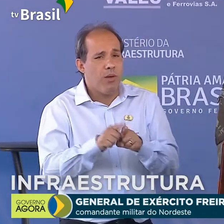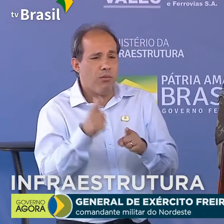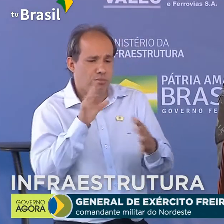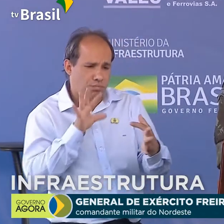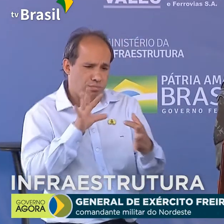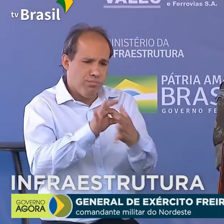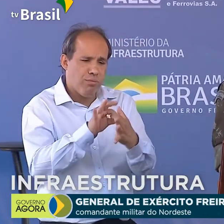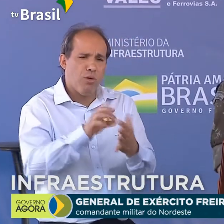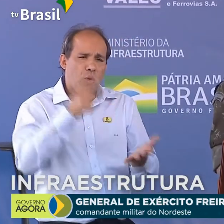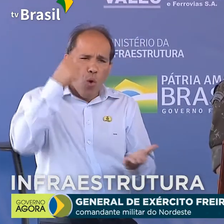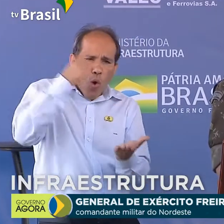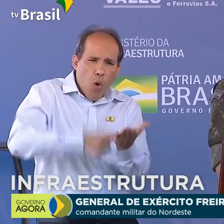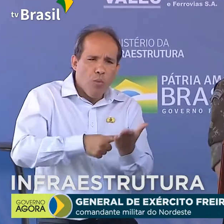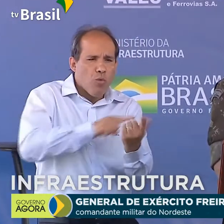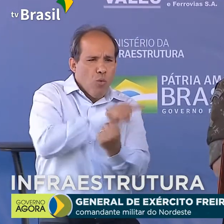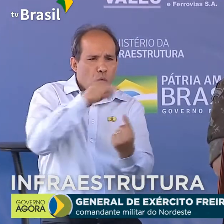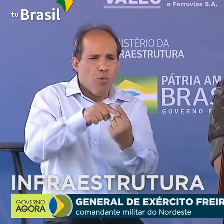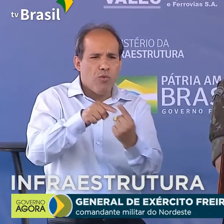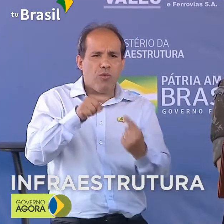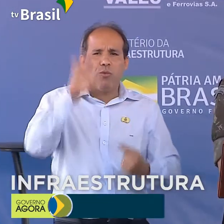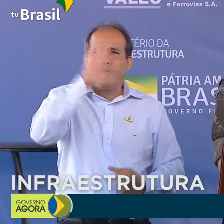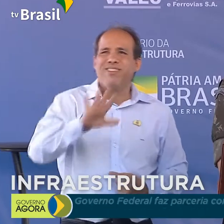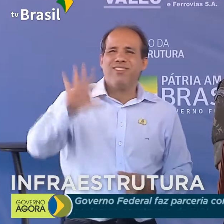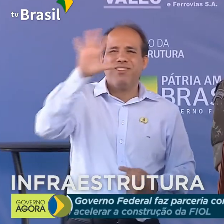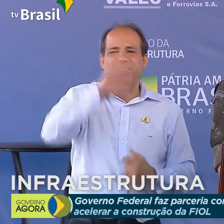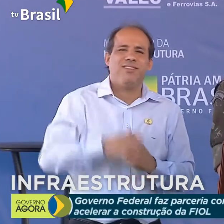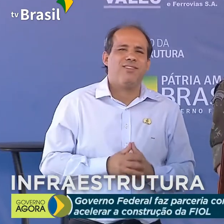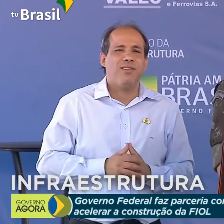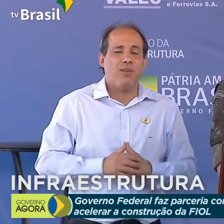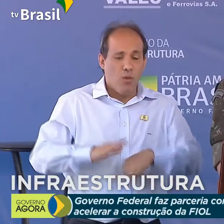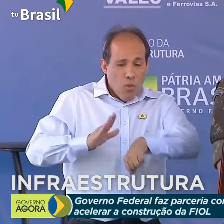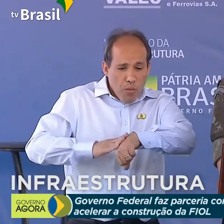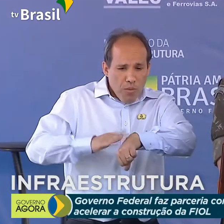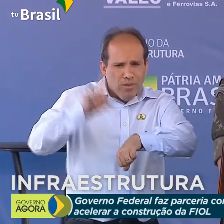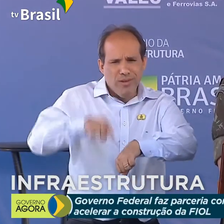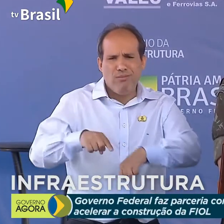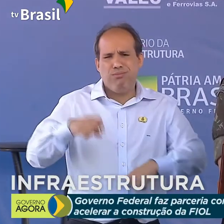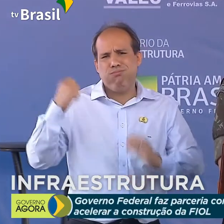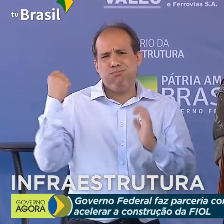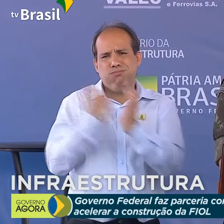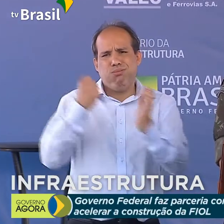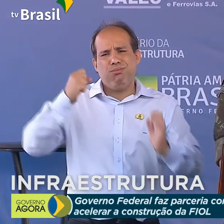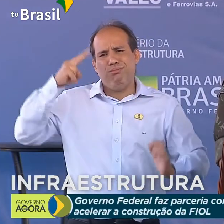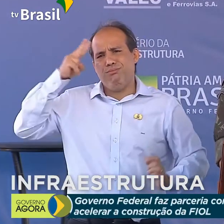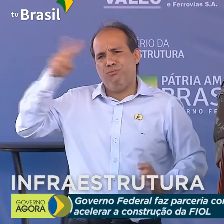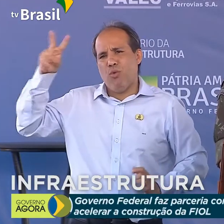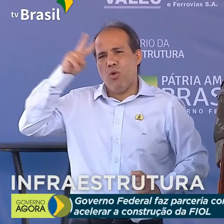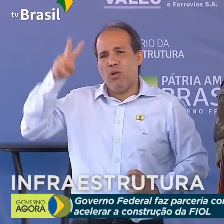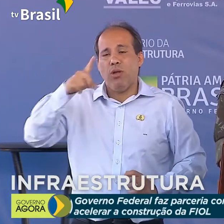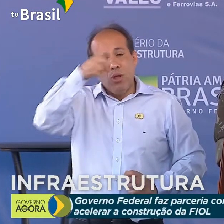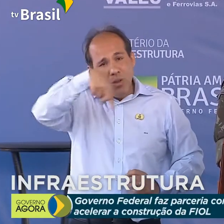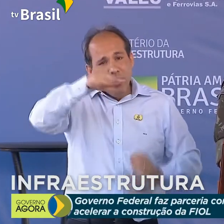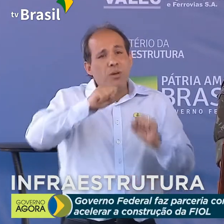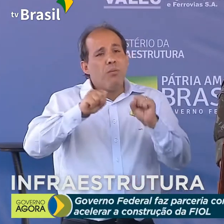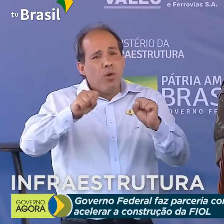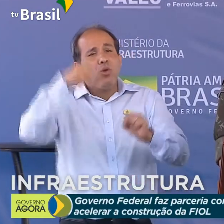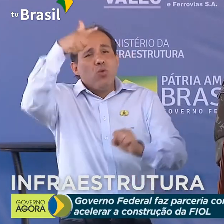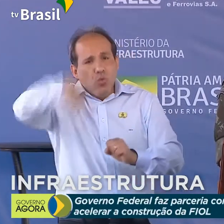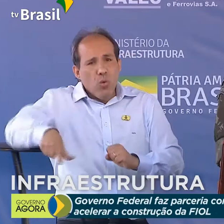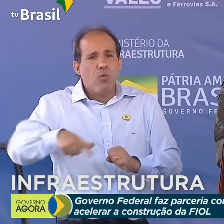compromisso com os objetivos nacionais. O momento é histórico. Podemos, uma vez mais,